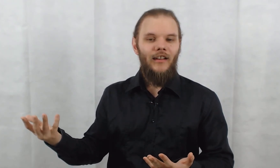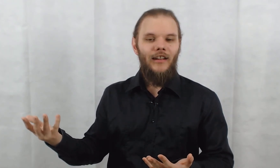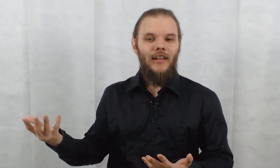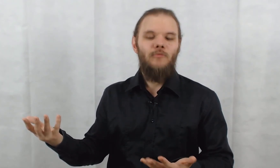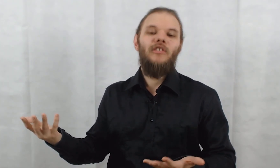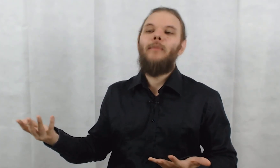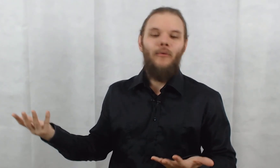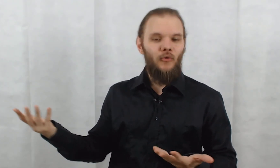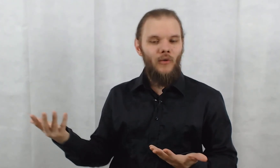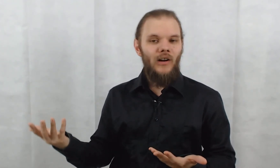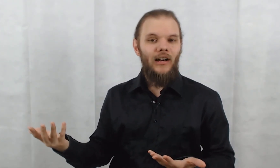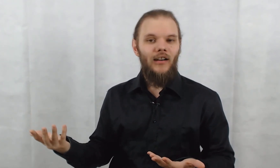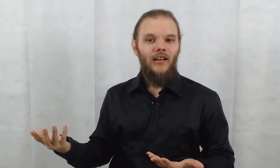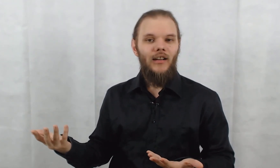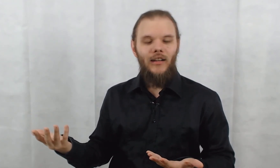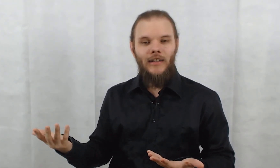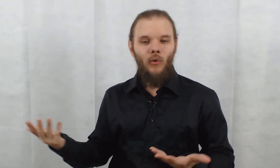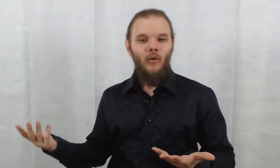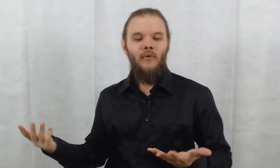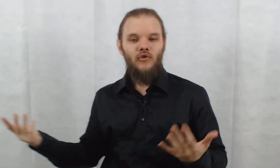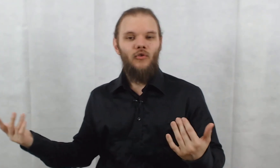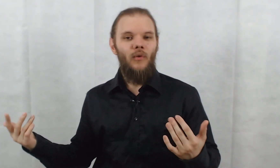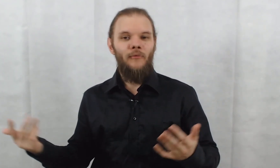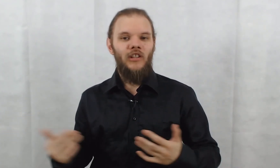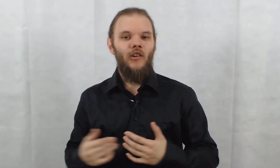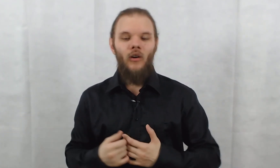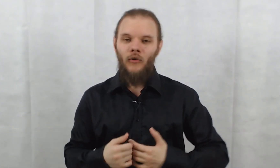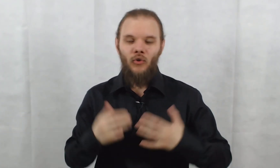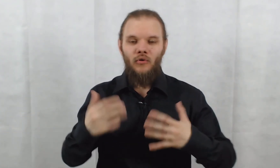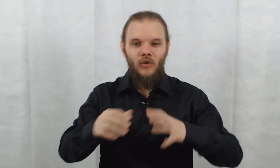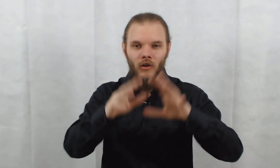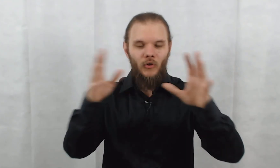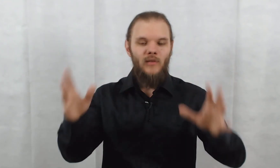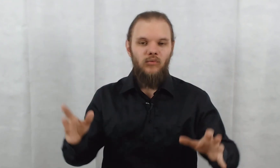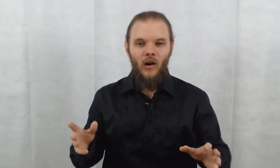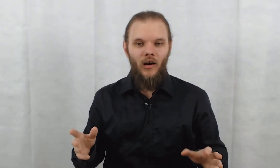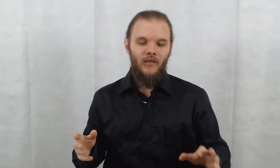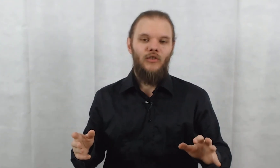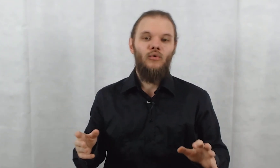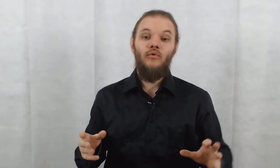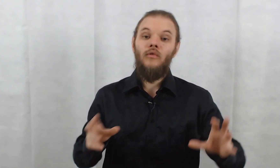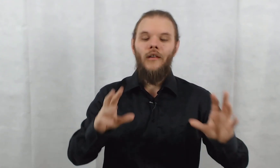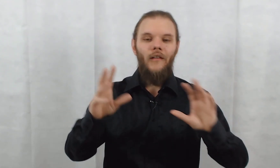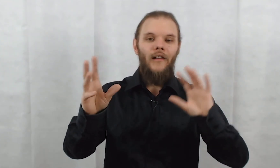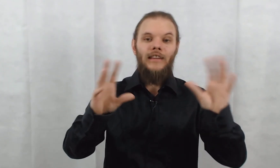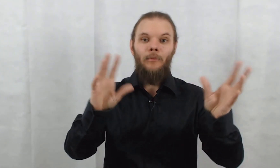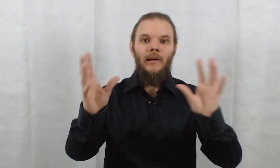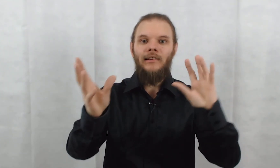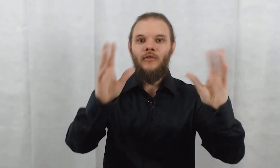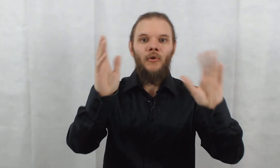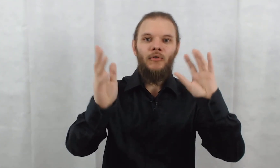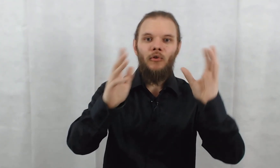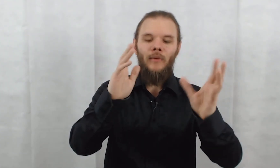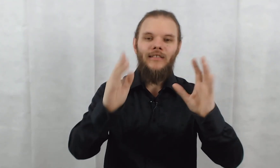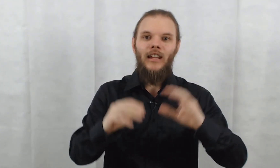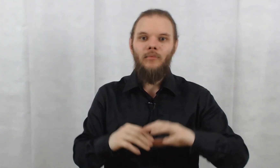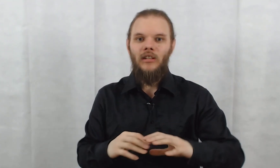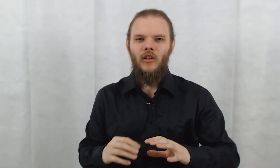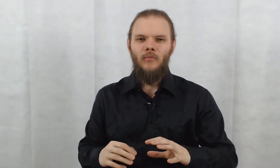Et je me dis « ils vont se revoir ». Et non, on voit juste Swamp Thing en stalker dans les bois qui, du coup, interprète la danse entre Matt et Abby comme «